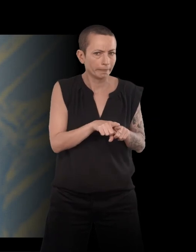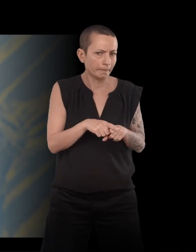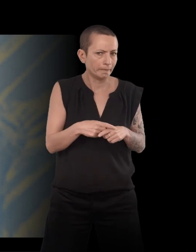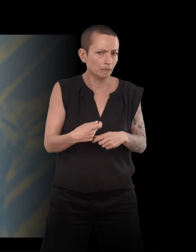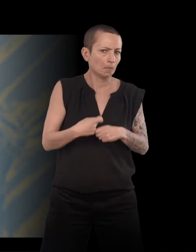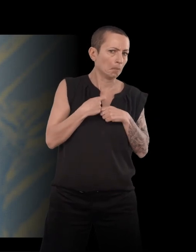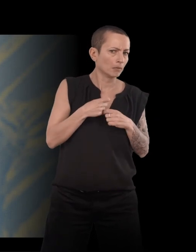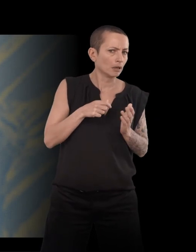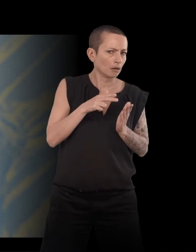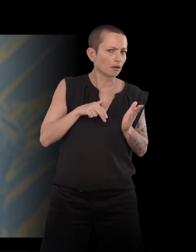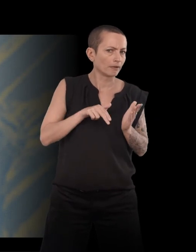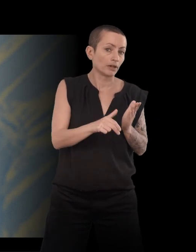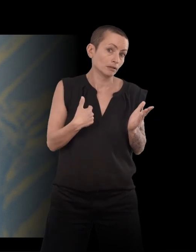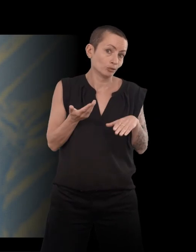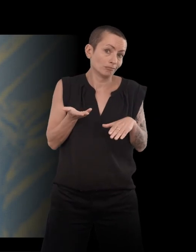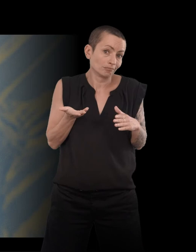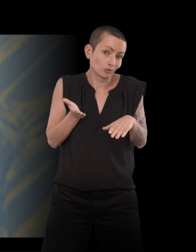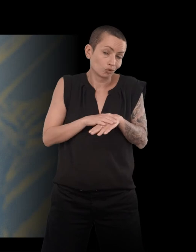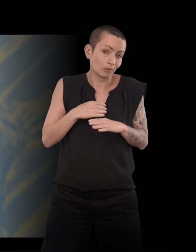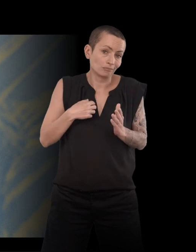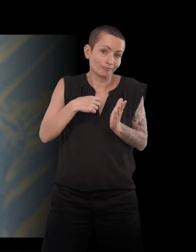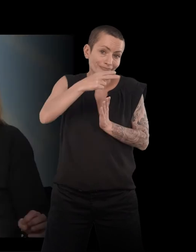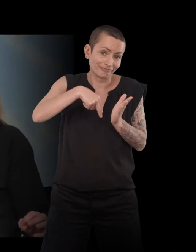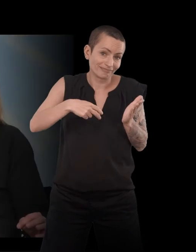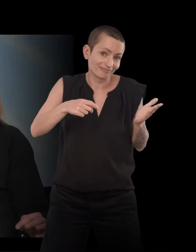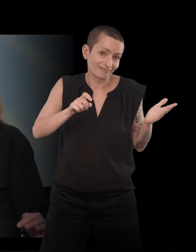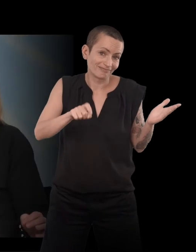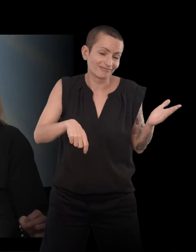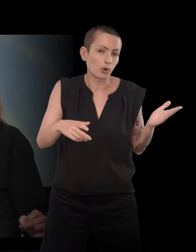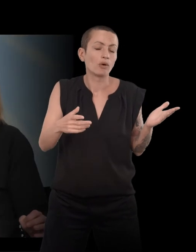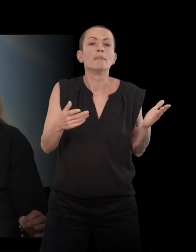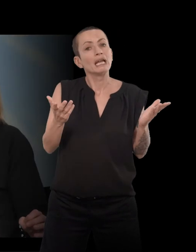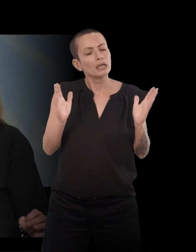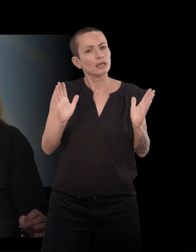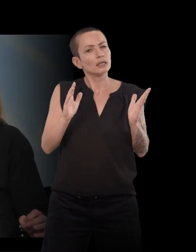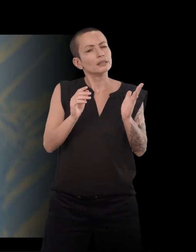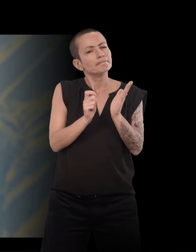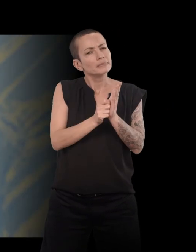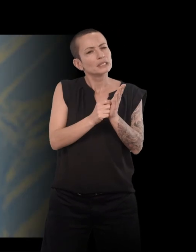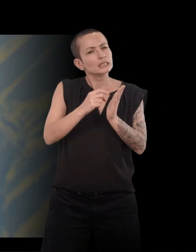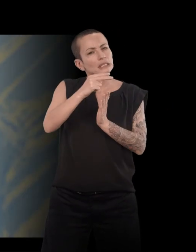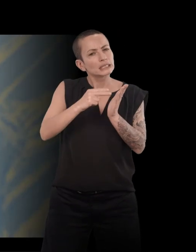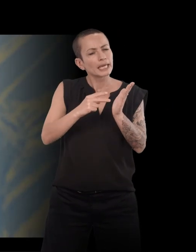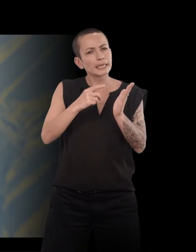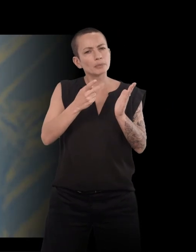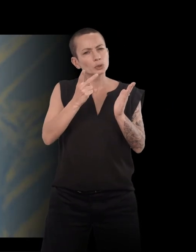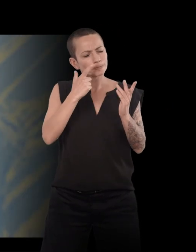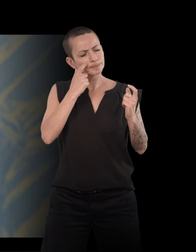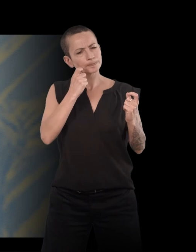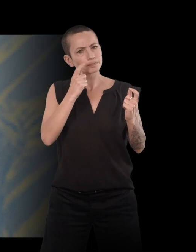Voilà. Et je lisais. Et sans ça, vous auriez De manière plus attentive, parce que je savais que je devais